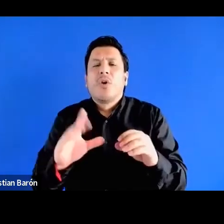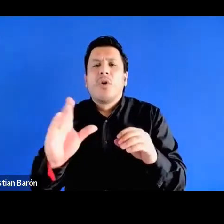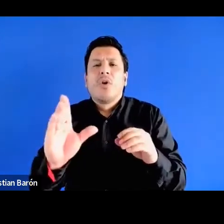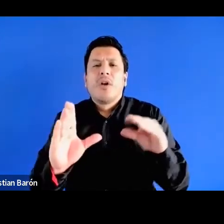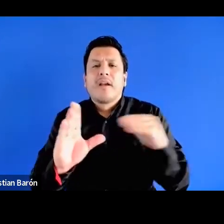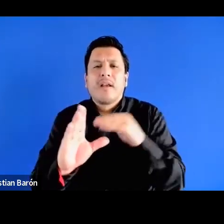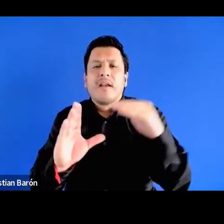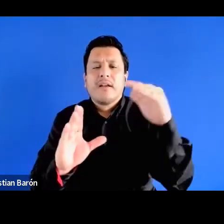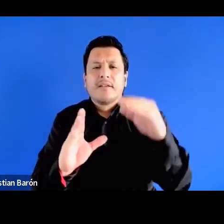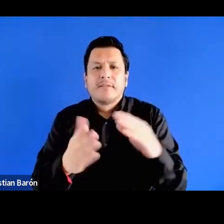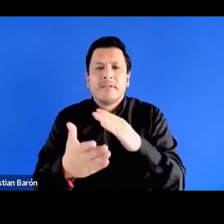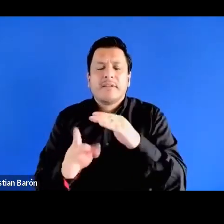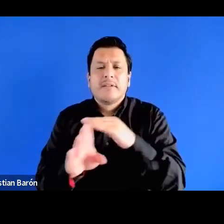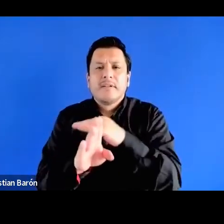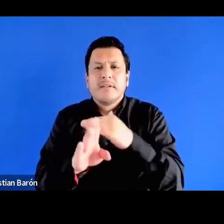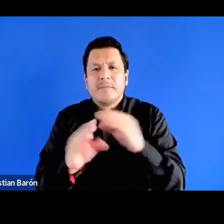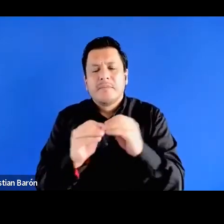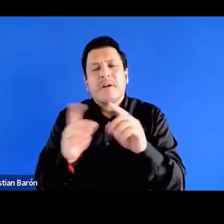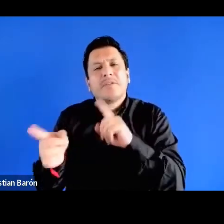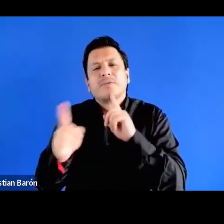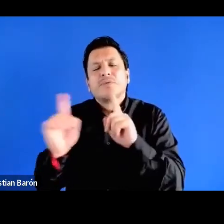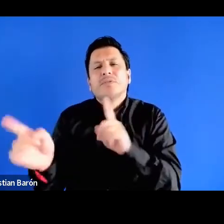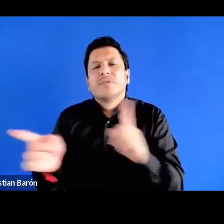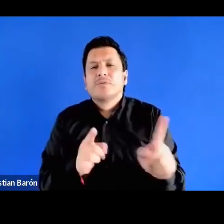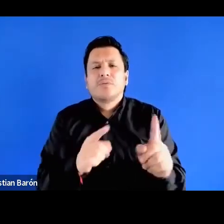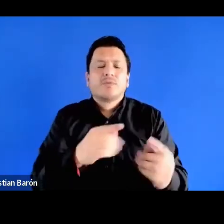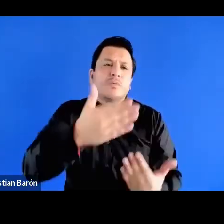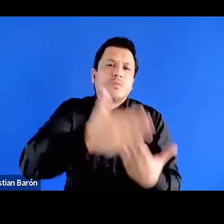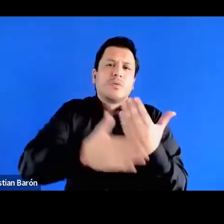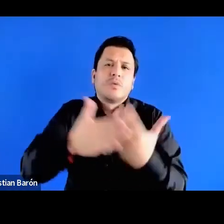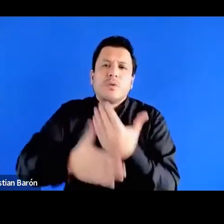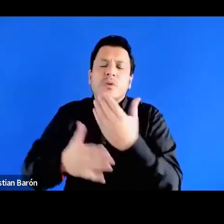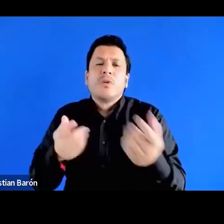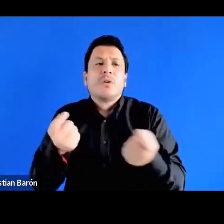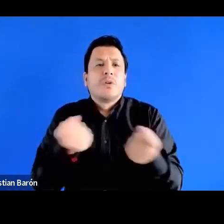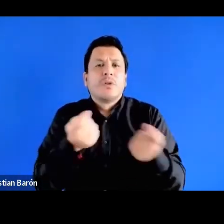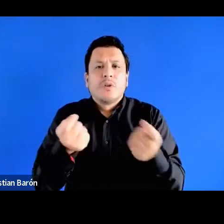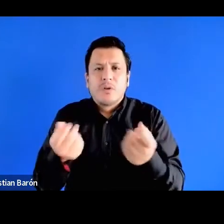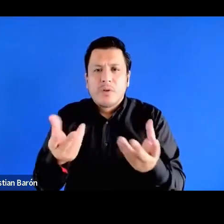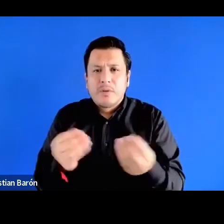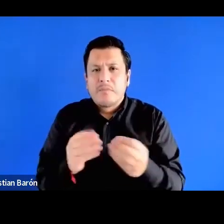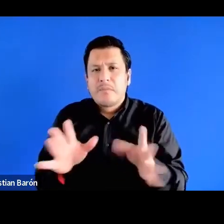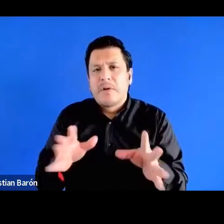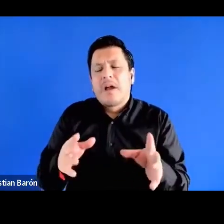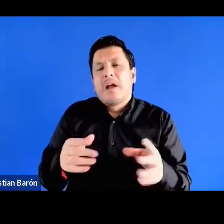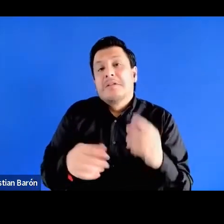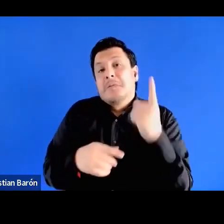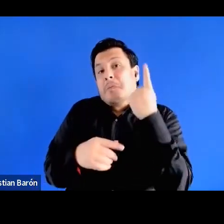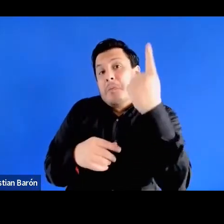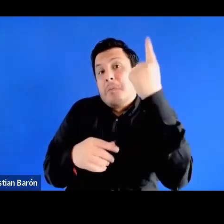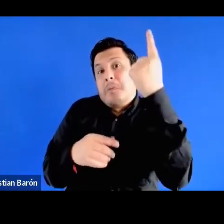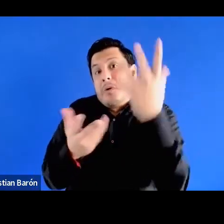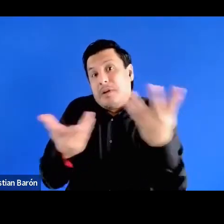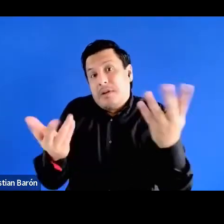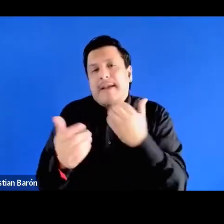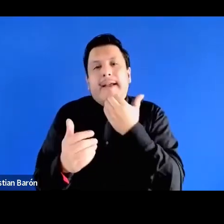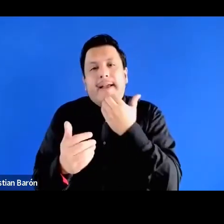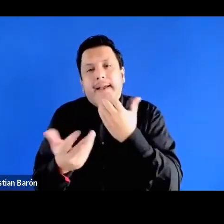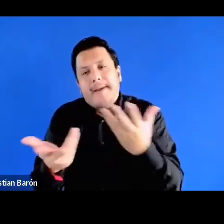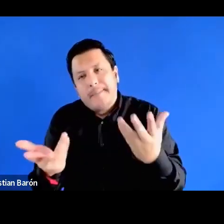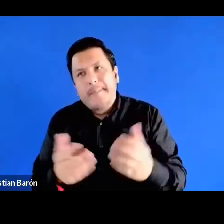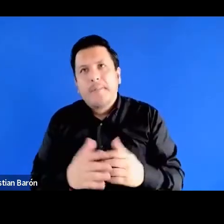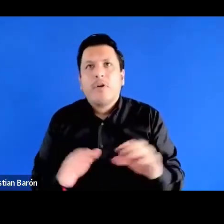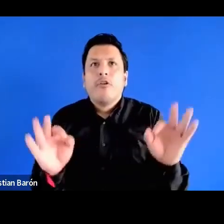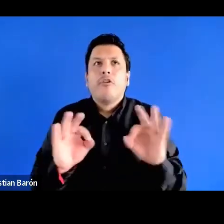un discurso sobre la moderación como virtud de política por ejemplo o